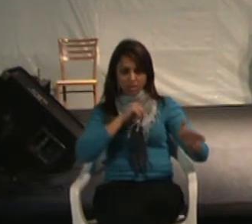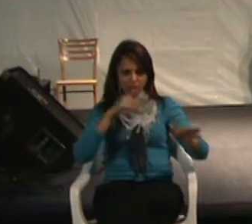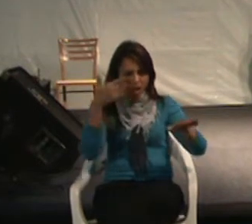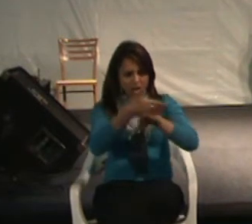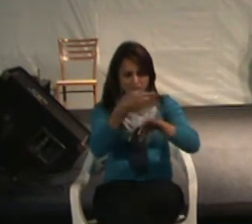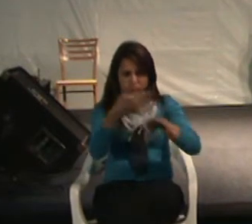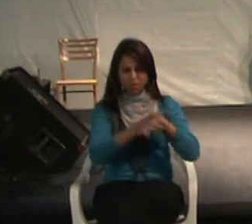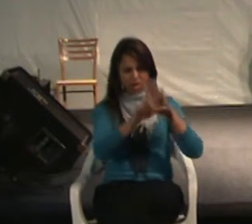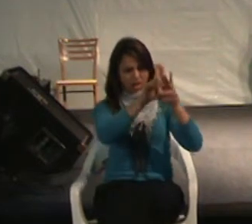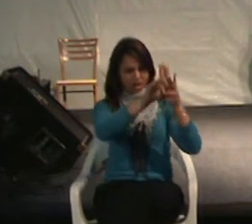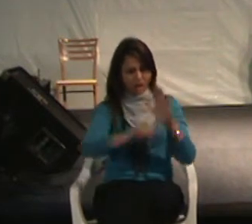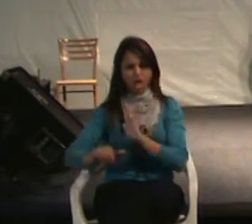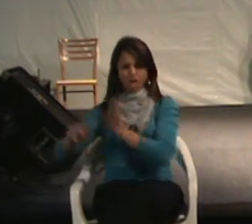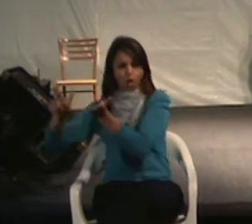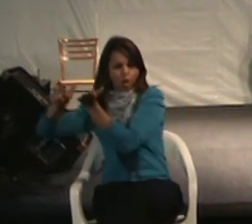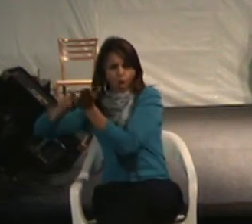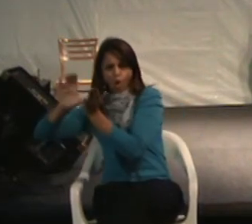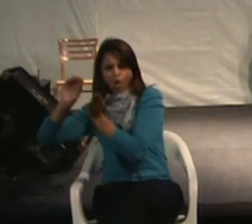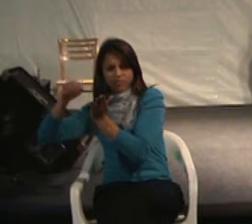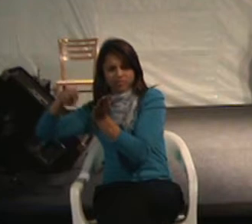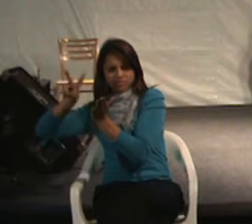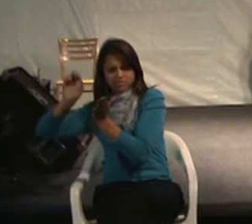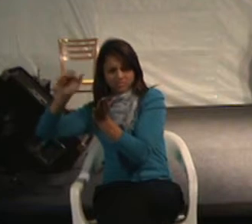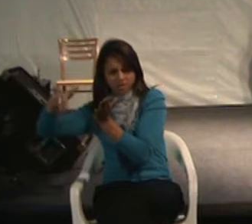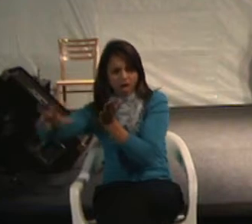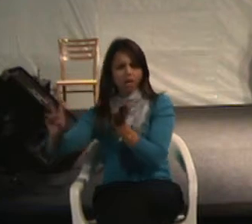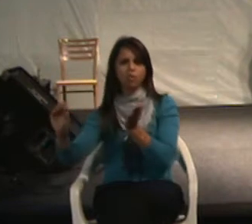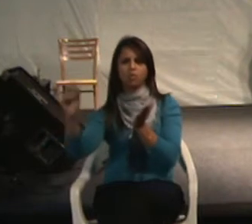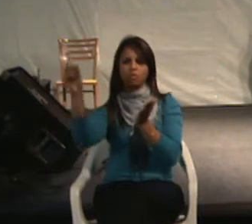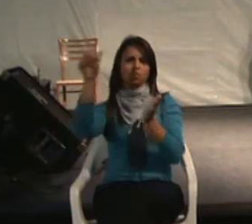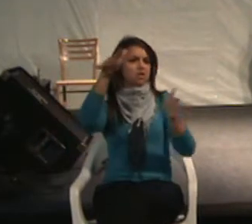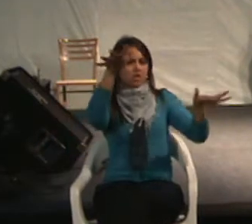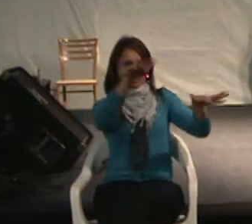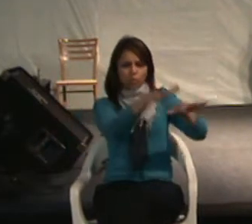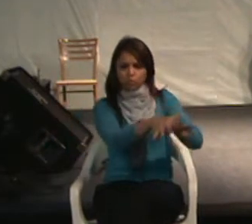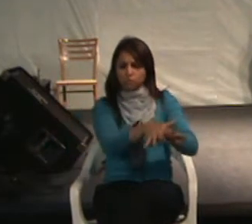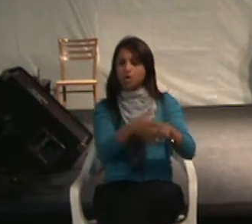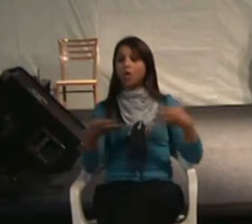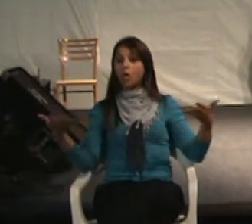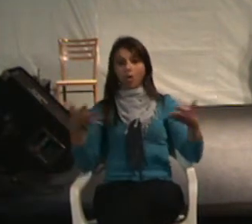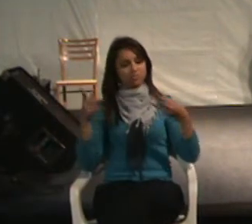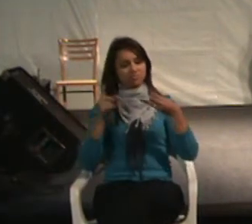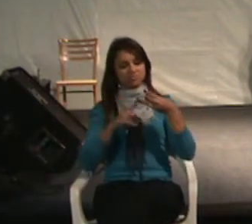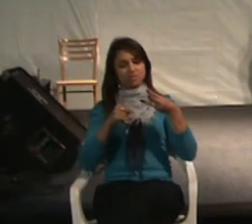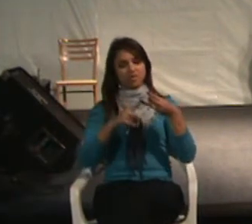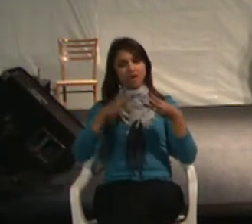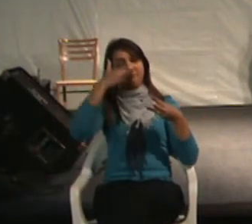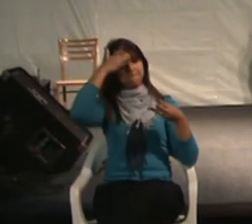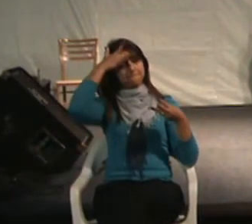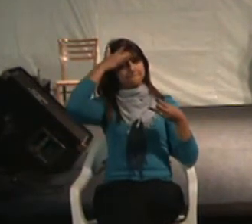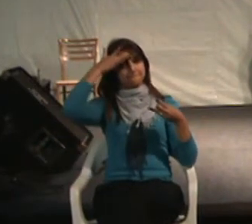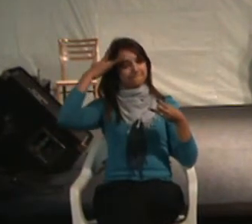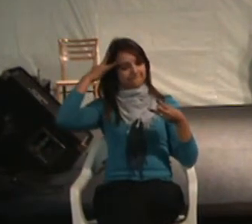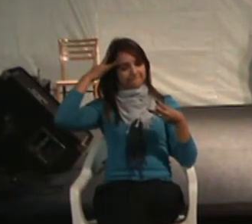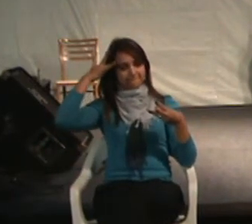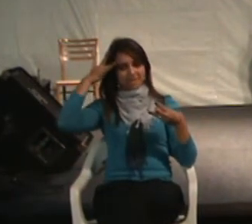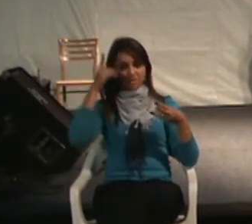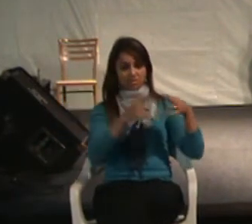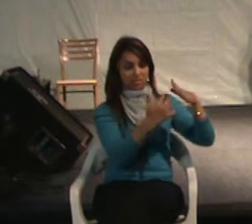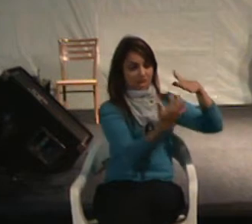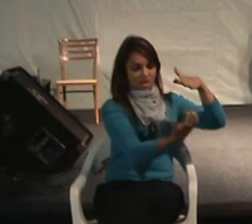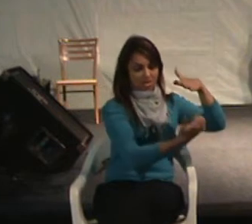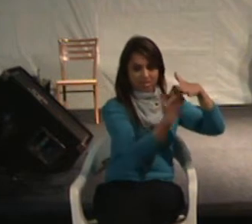convenção internacional, inclusão e tudo mais. Hoje o que que é? As pessoas, as